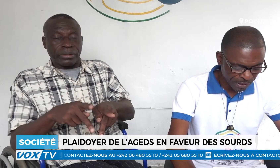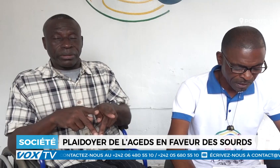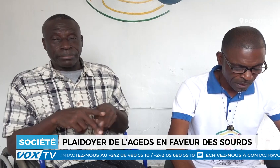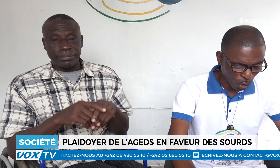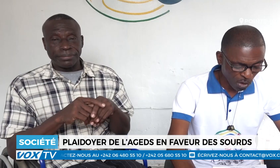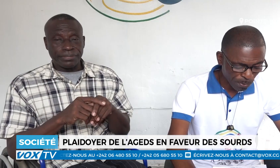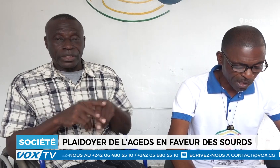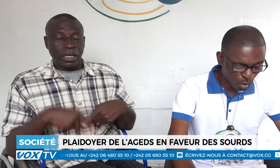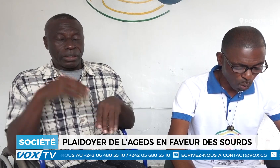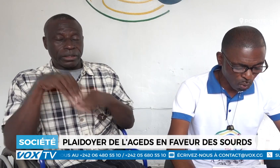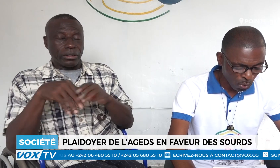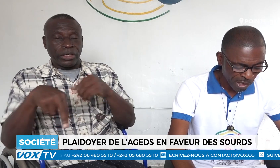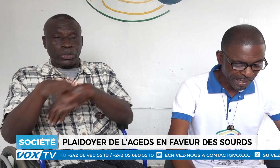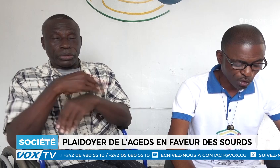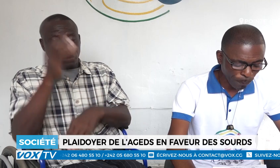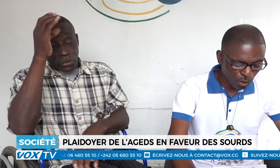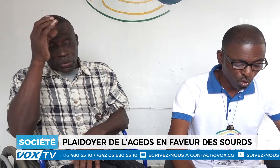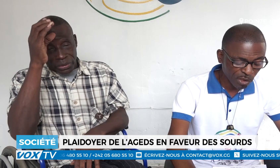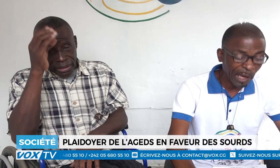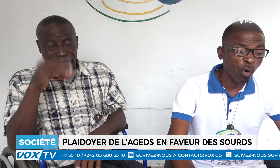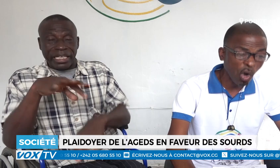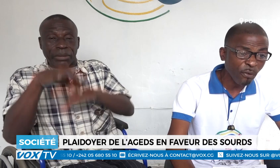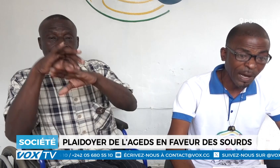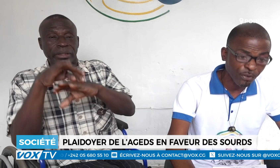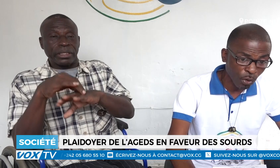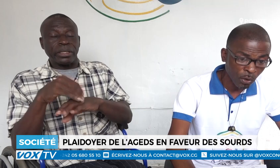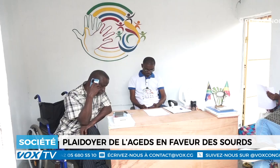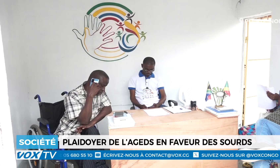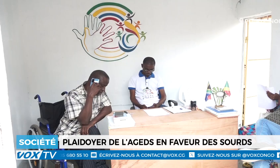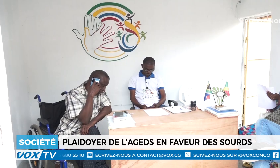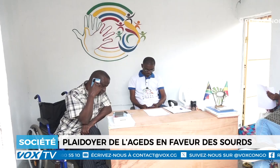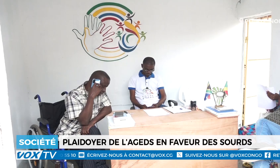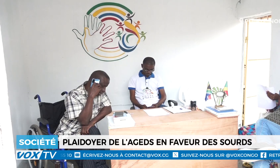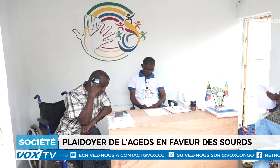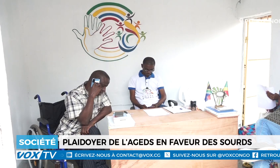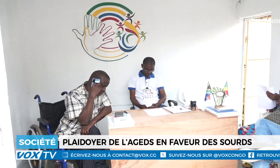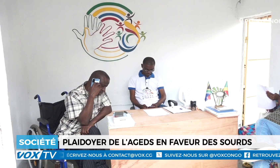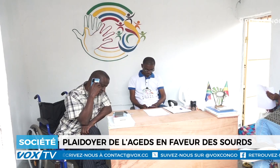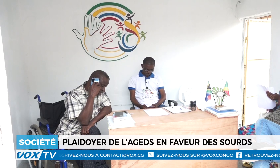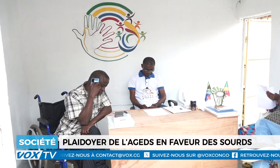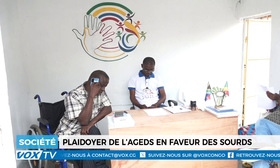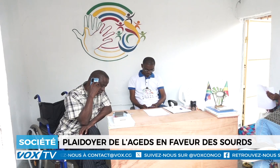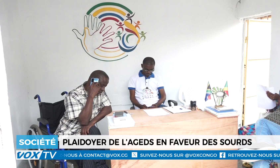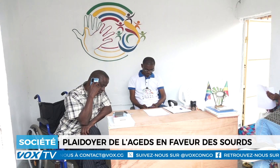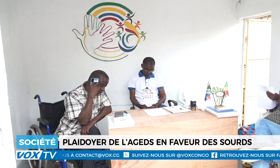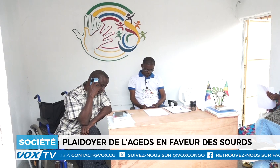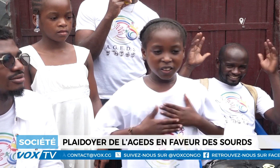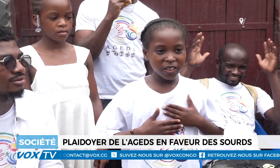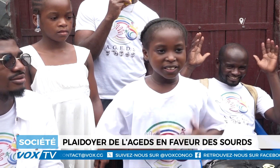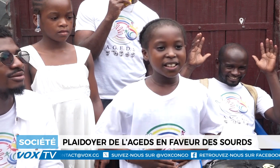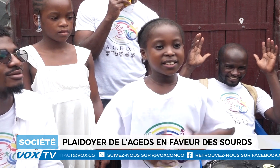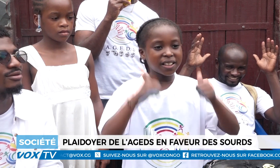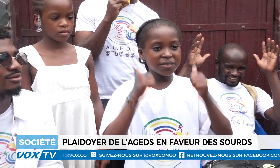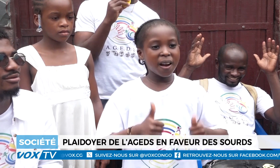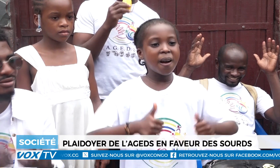handicapées en République du Congo et des opportunités en leur faveur. Le loge Romual Montou a par ailleurs appelé les parents des